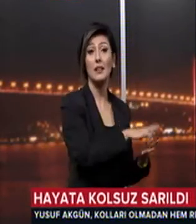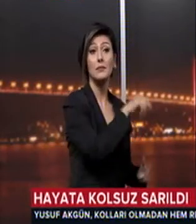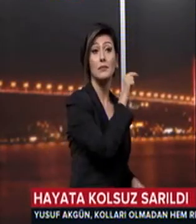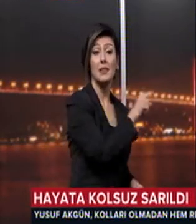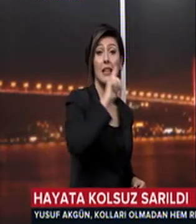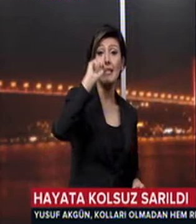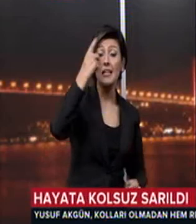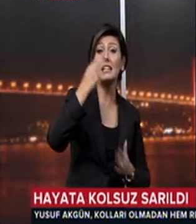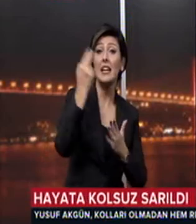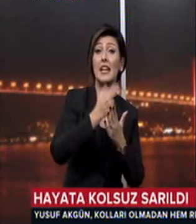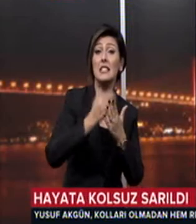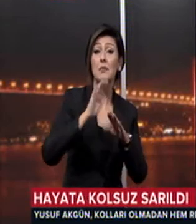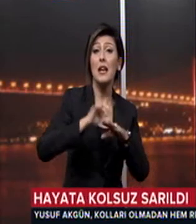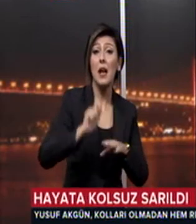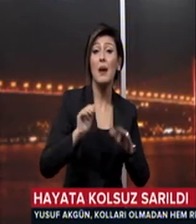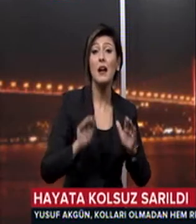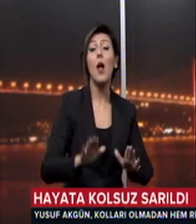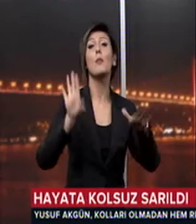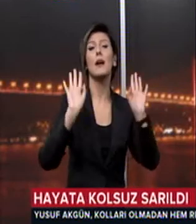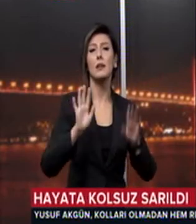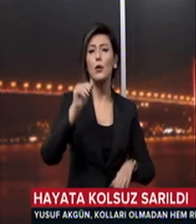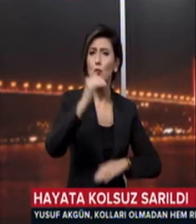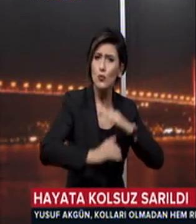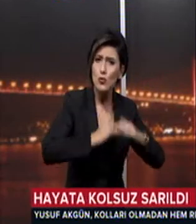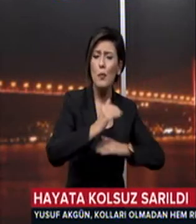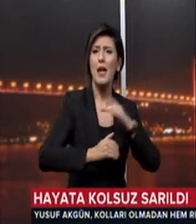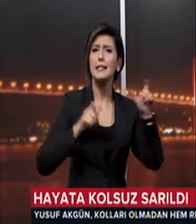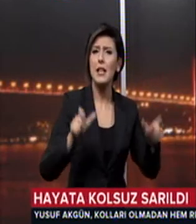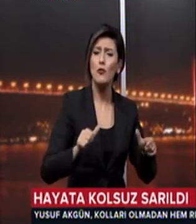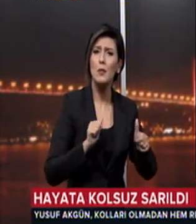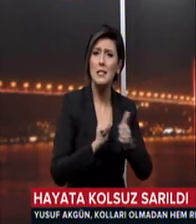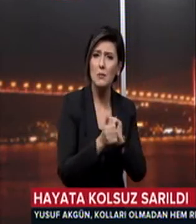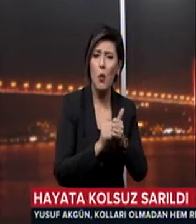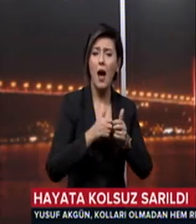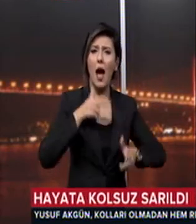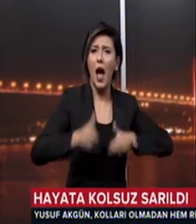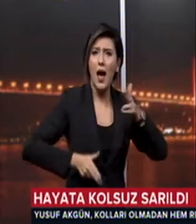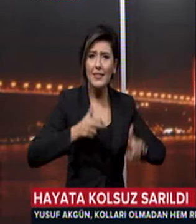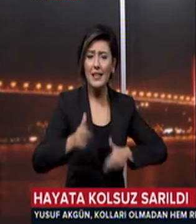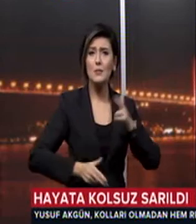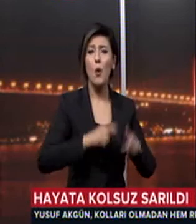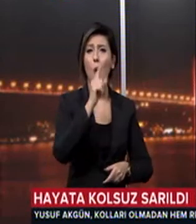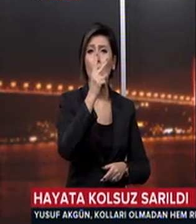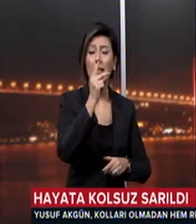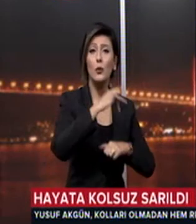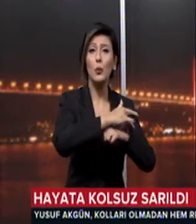yalnızca resim yapmakla kalmadı Yüzme, savunma sporları ve atletizm de Türkiye'yi 12 ülkede temsil etti